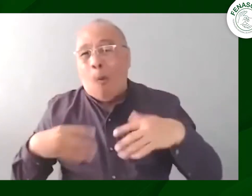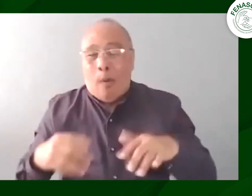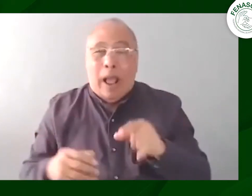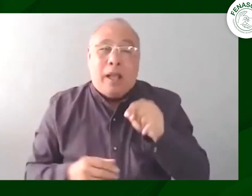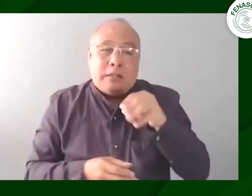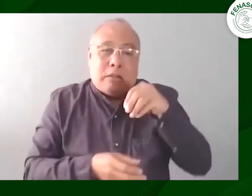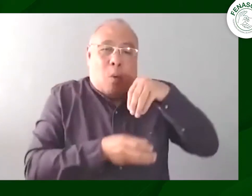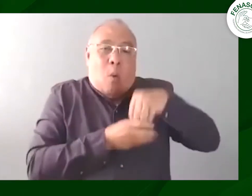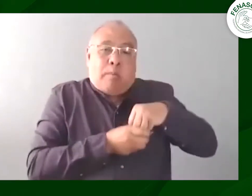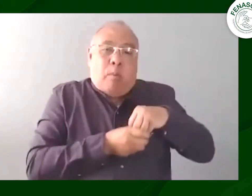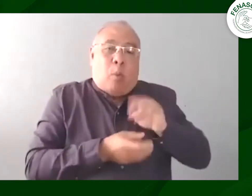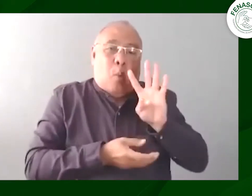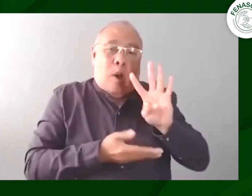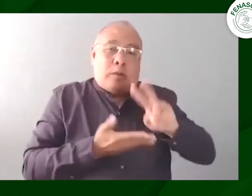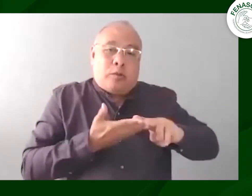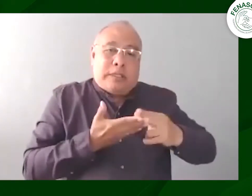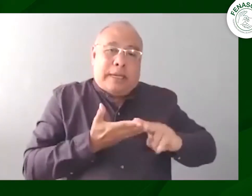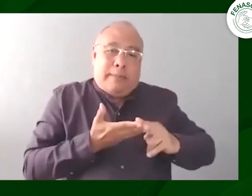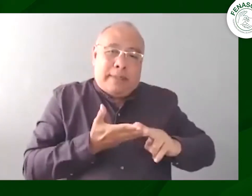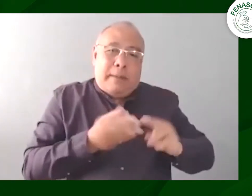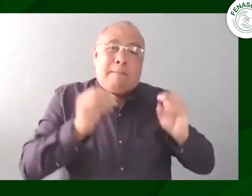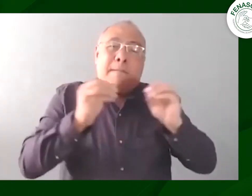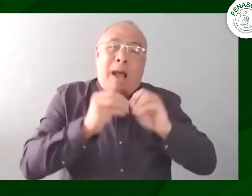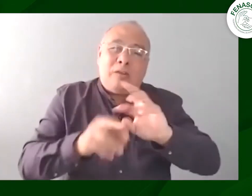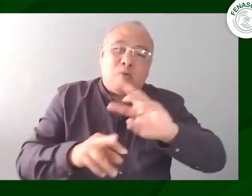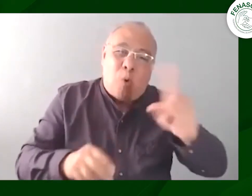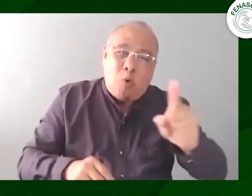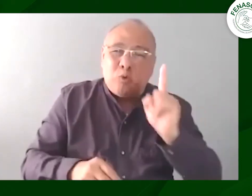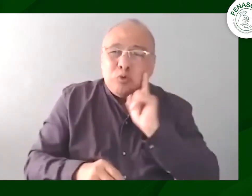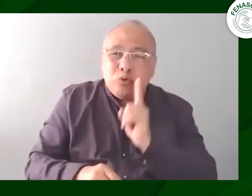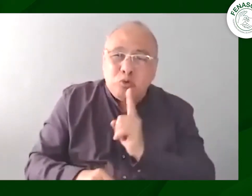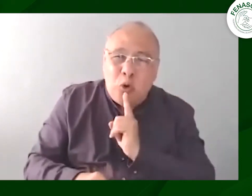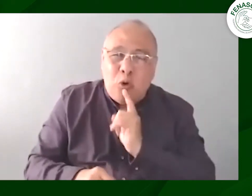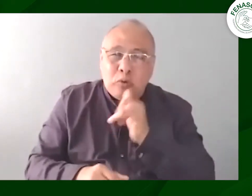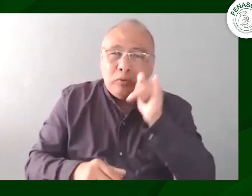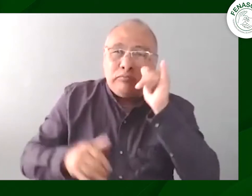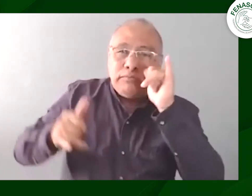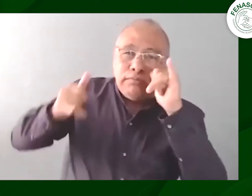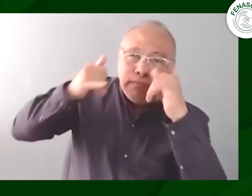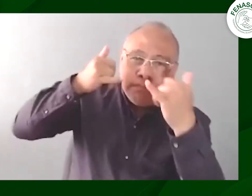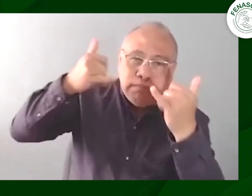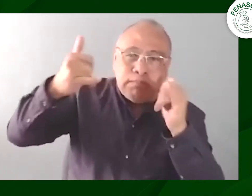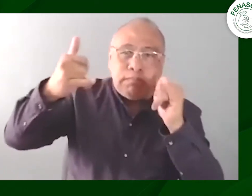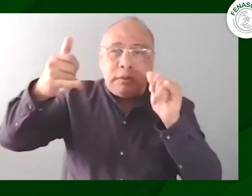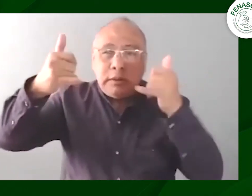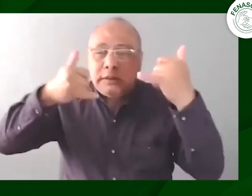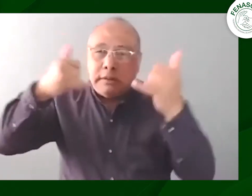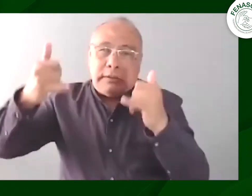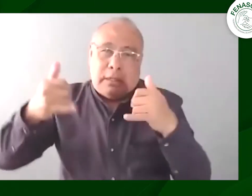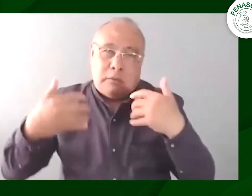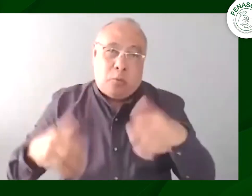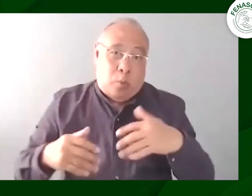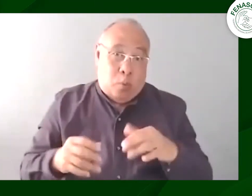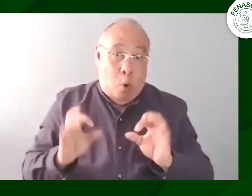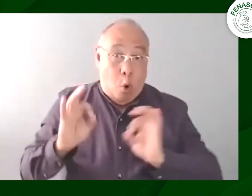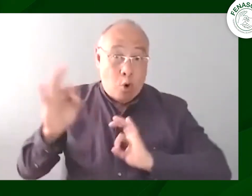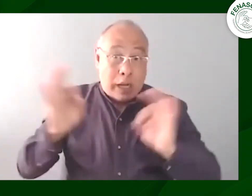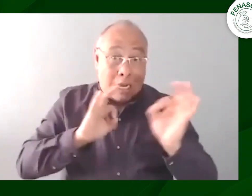yendo, viniendo, estuvo en la 26, estuvo frente de mí no fue para nada fácil exacto y estuvieron